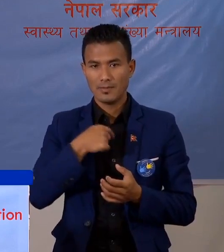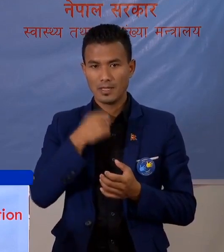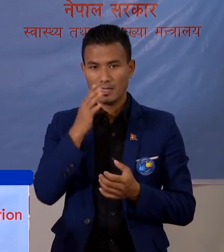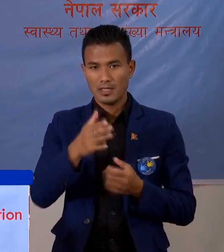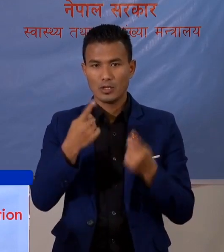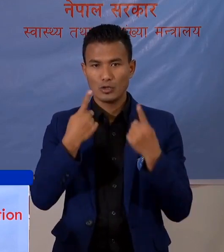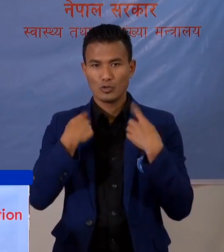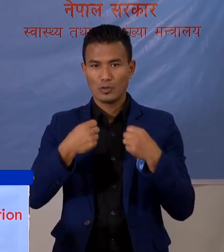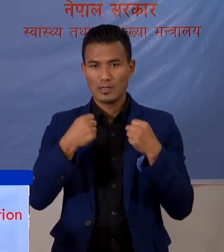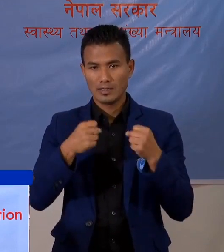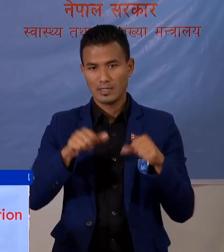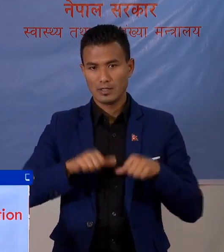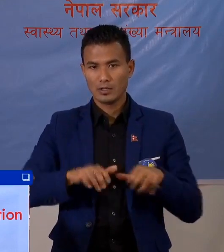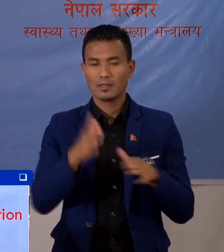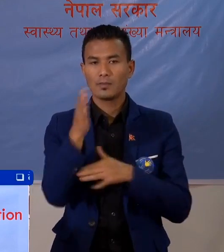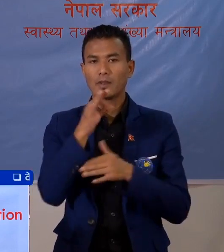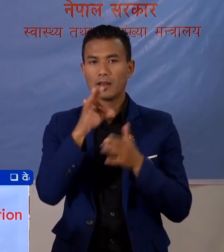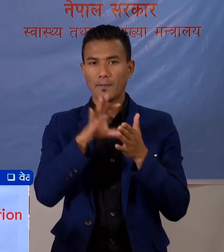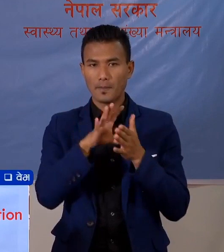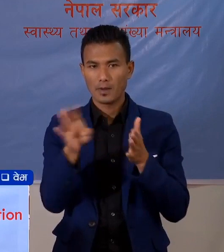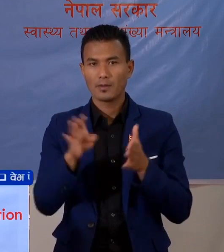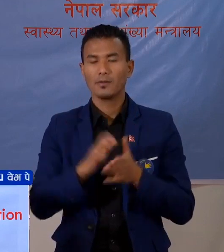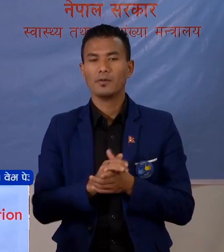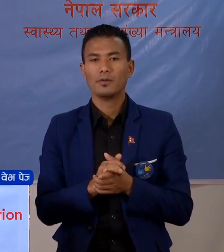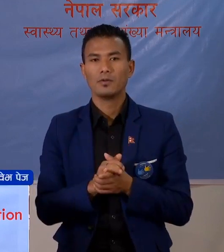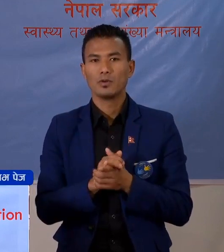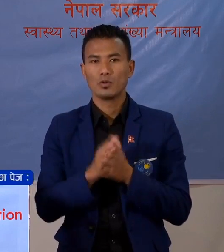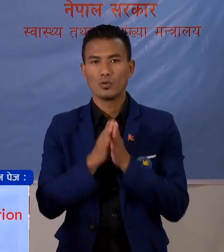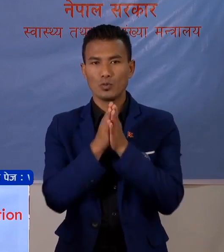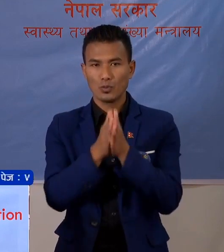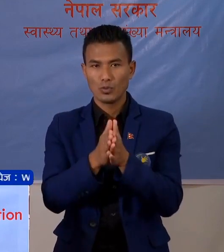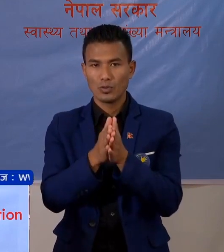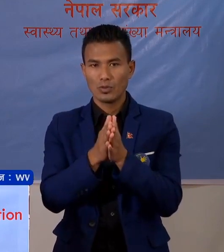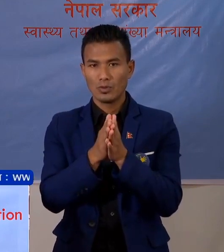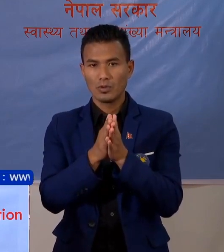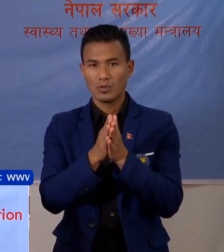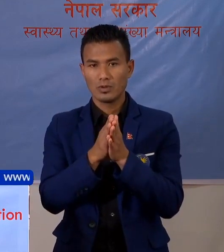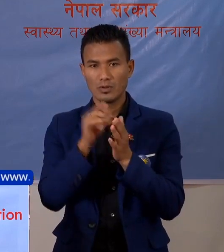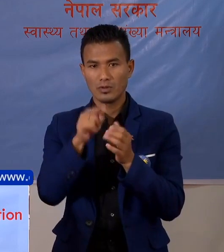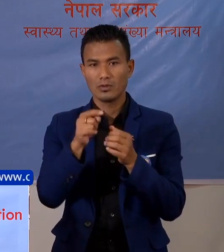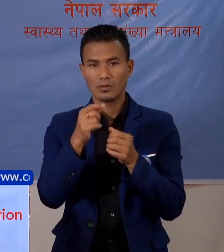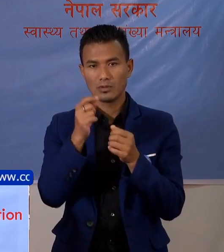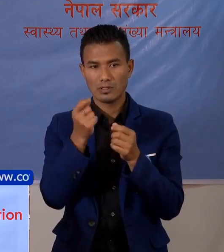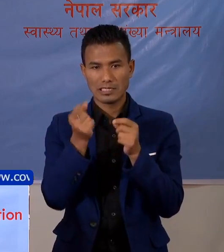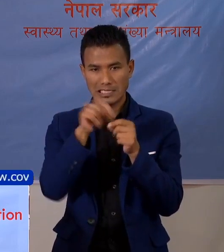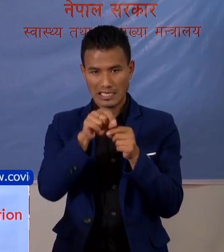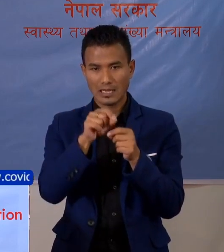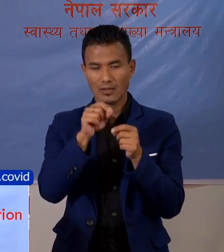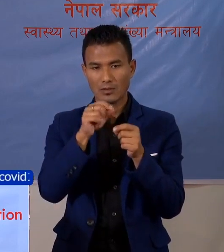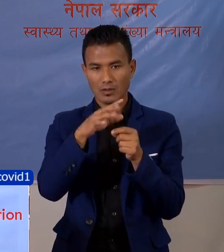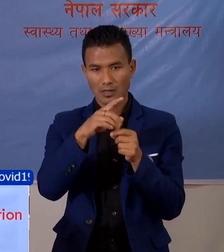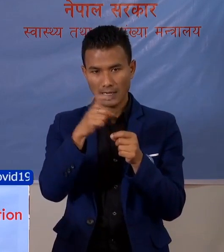स्वास्थे तथा जनसंख्या मंत्रालाईको तरफाट अनुरोद डिजिनफेक्ट्षन को बारेमा